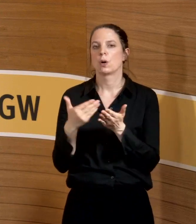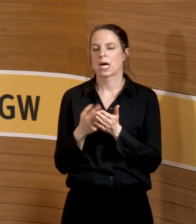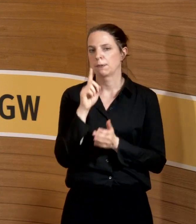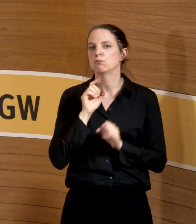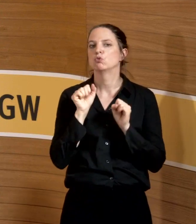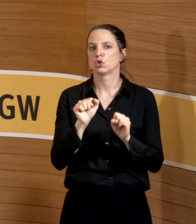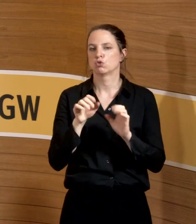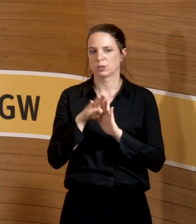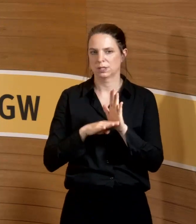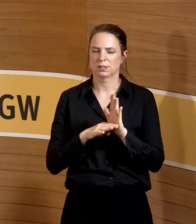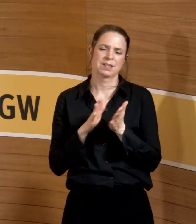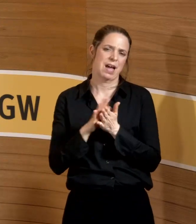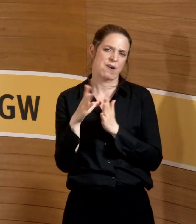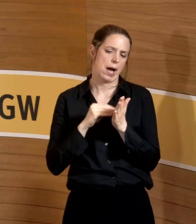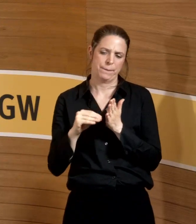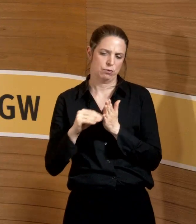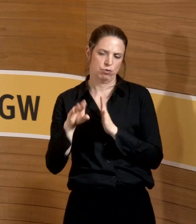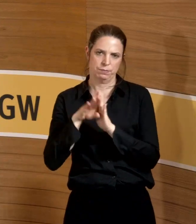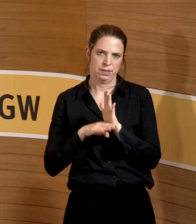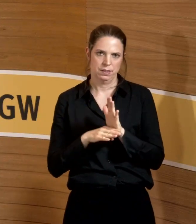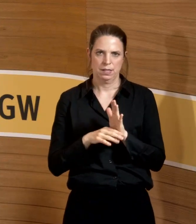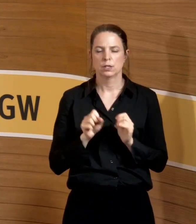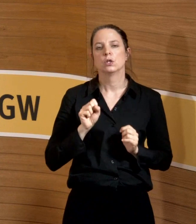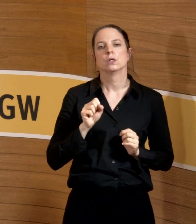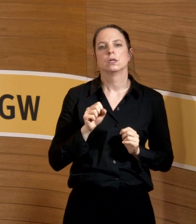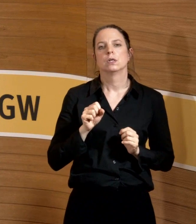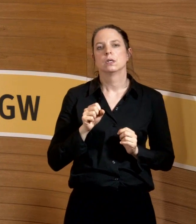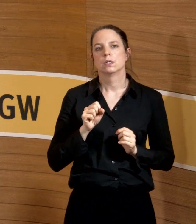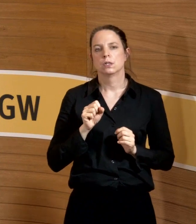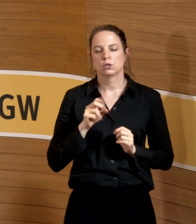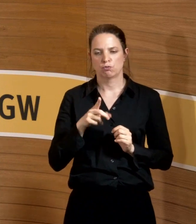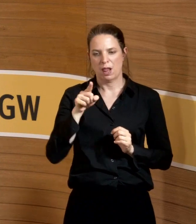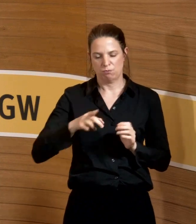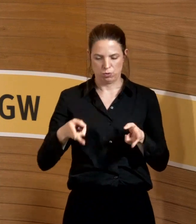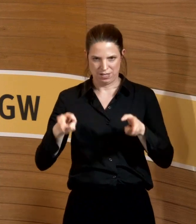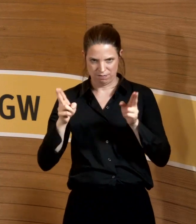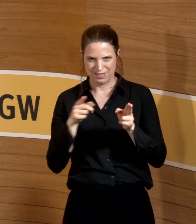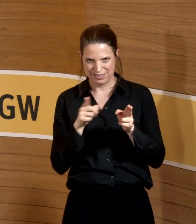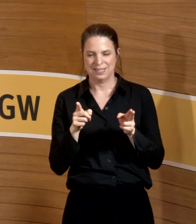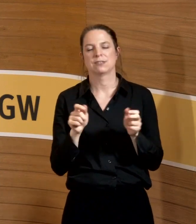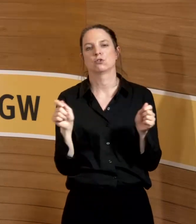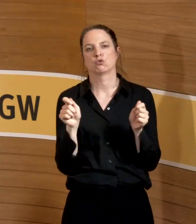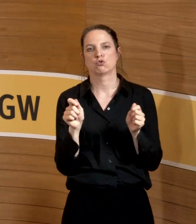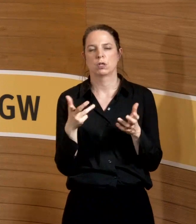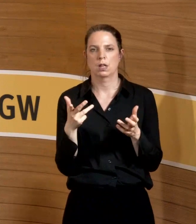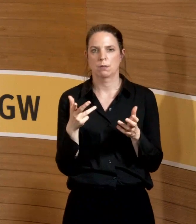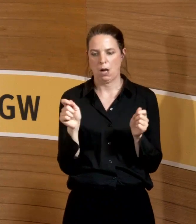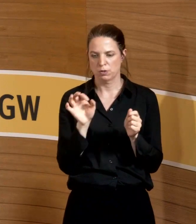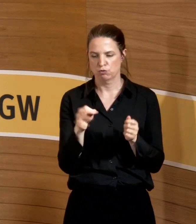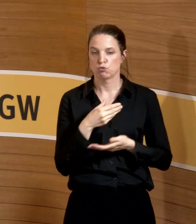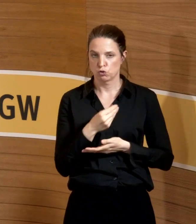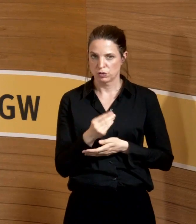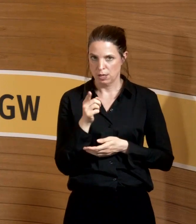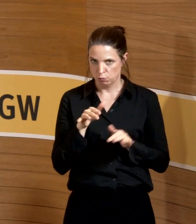nur das Gesetz abgeschrieben. Eben in den ersten zwölf Monaten die zusätzlichen Stillpausen. Die Arbeitszeiten, die Unterbrechungen sind